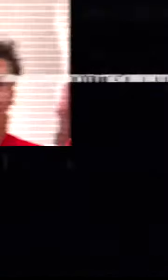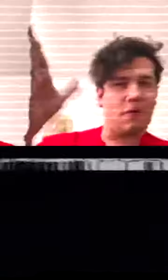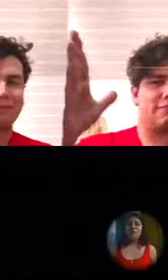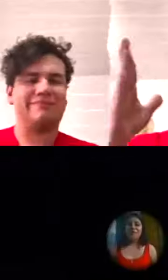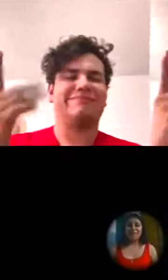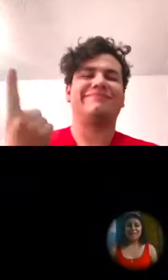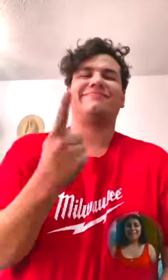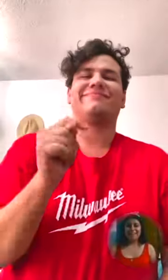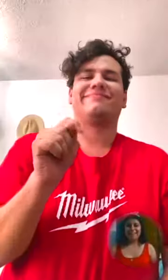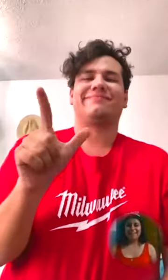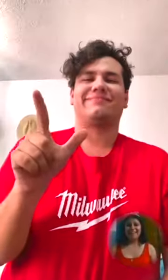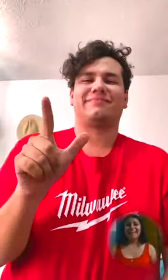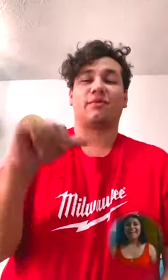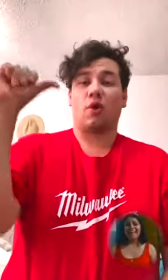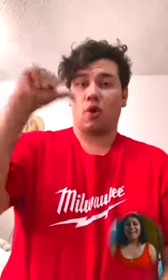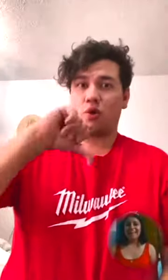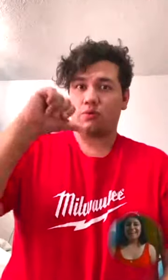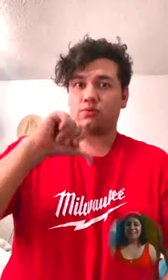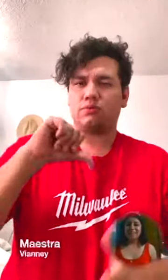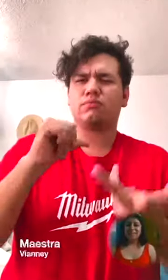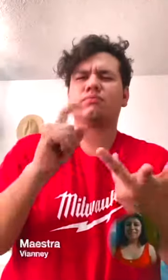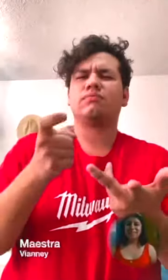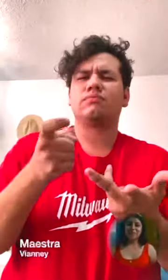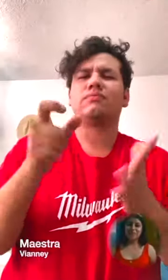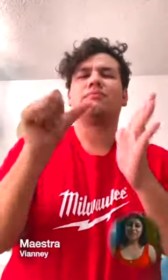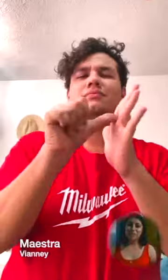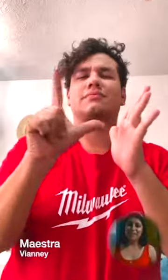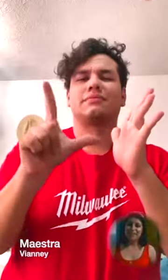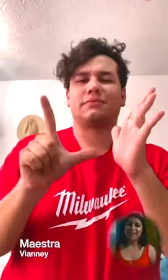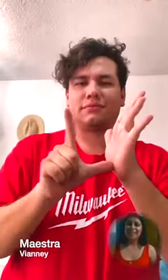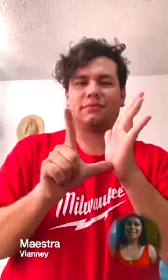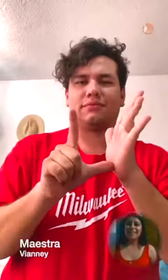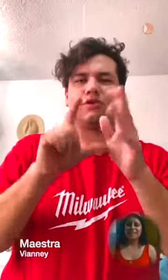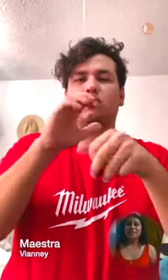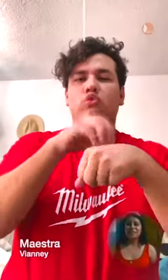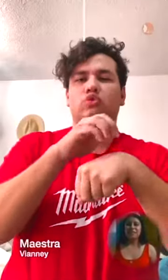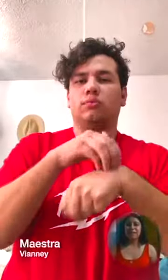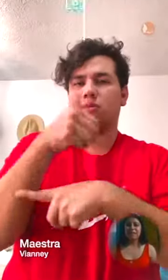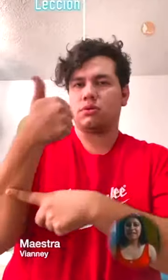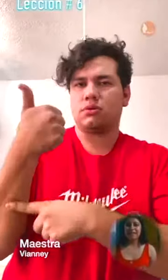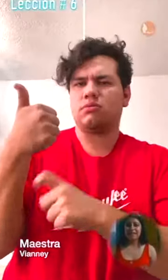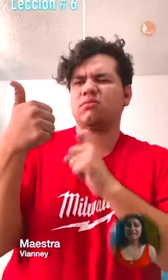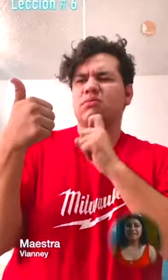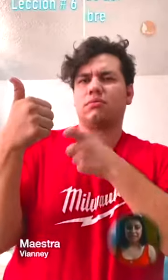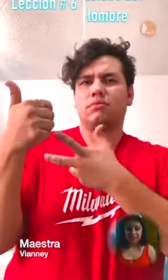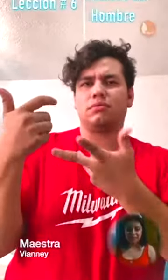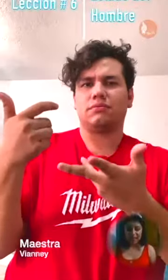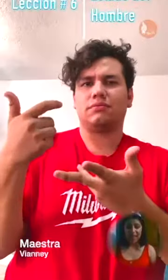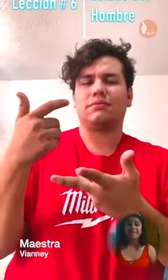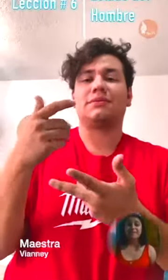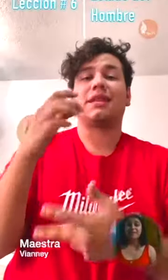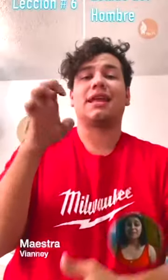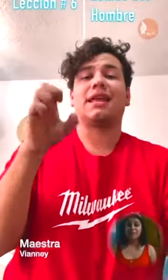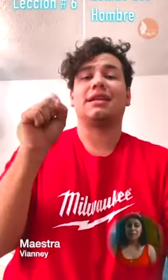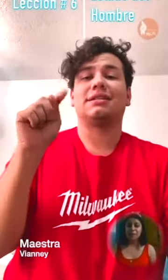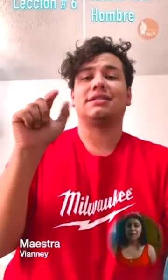Hola, ¿qué tal? El día de hoy corresponde la lección número 6 que se titula Estado del Hombre.